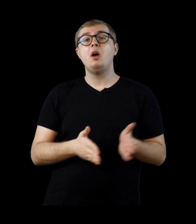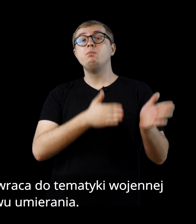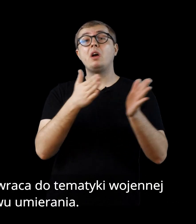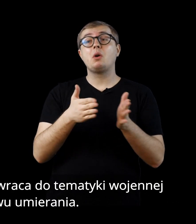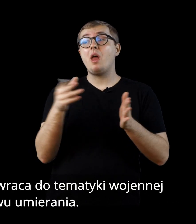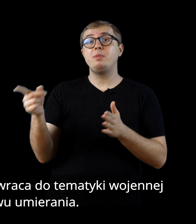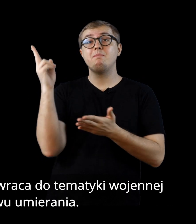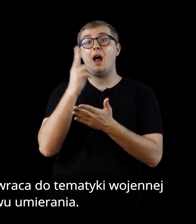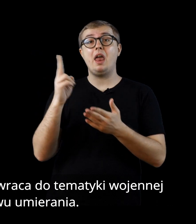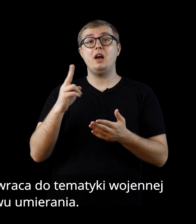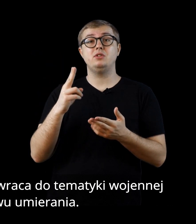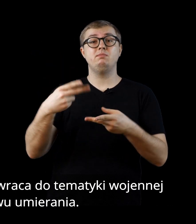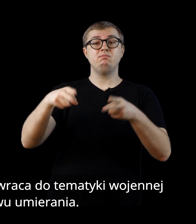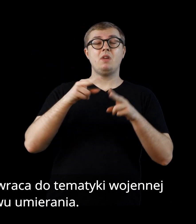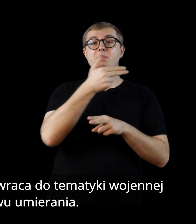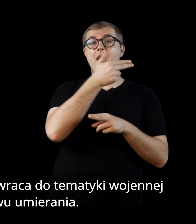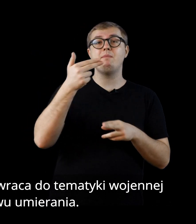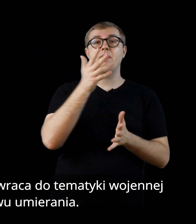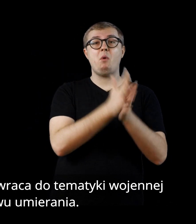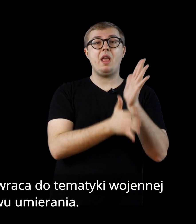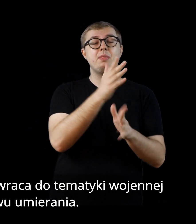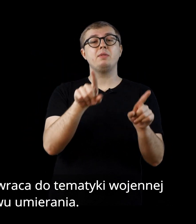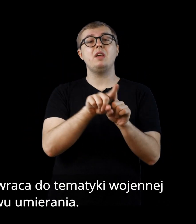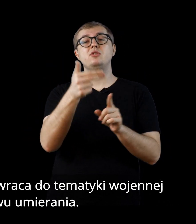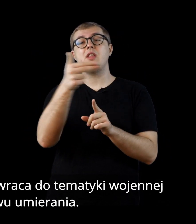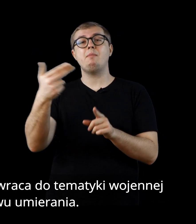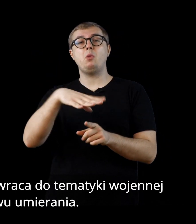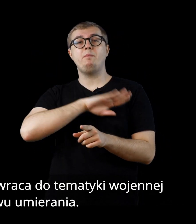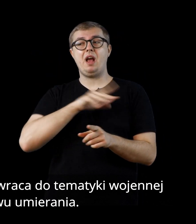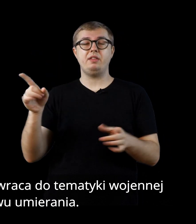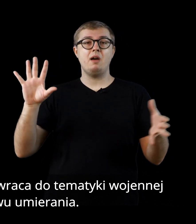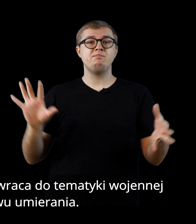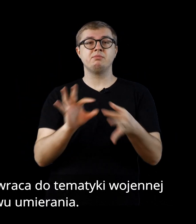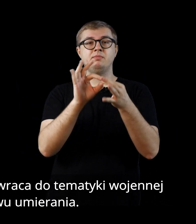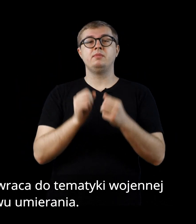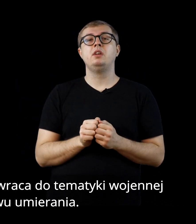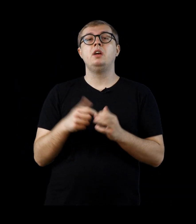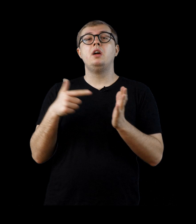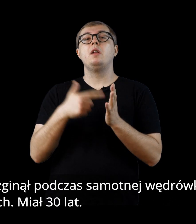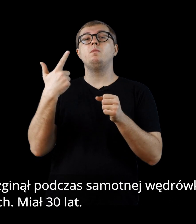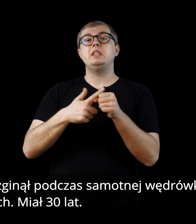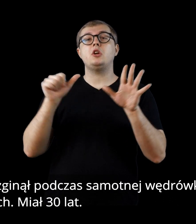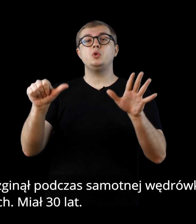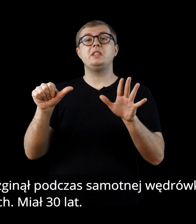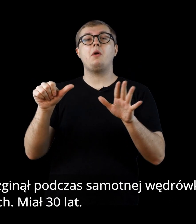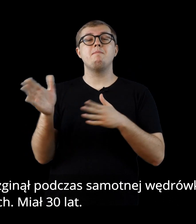Po raz kolejny malarz wraca do tematyki wojennej i motywu umierania. 26 marca